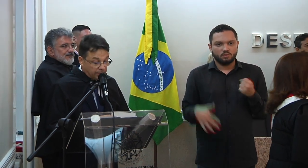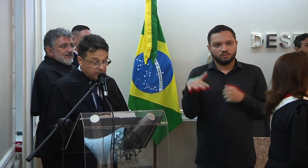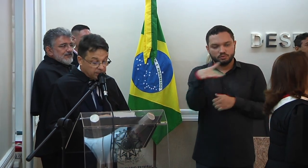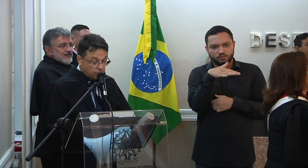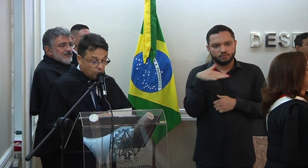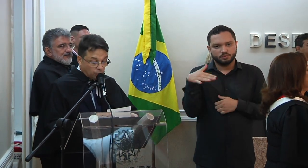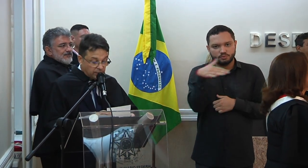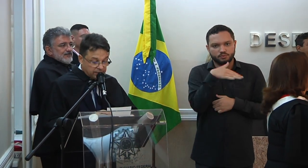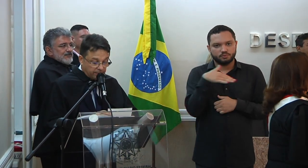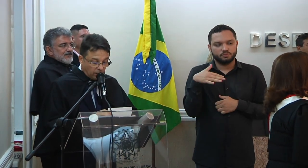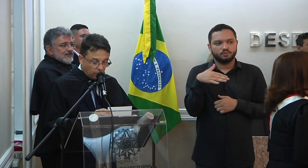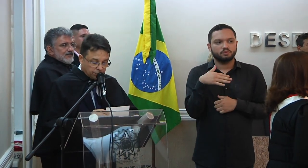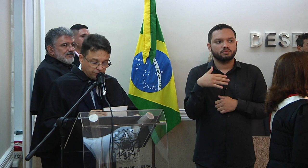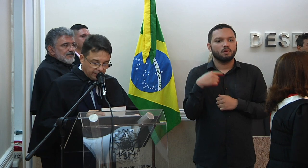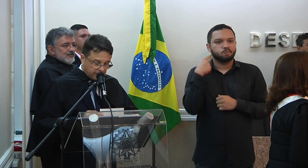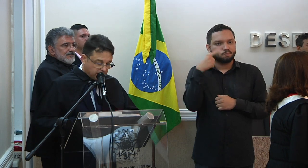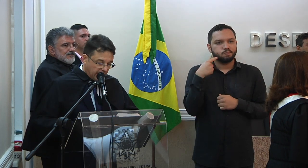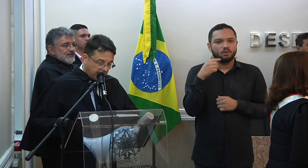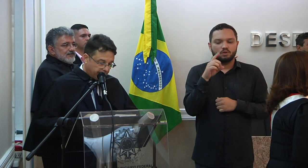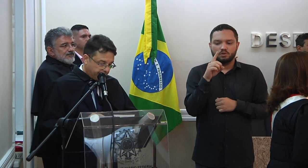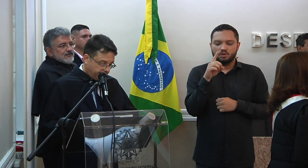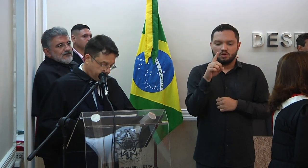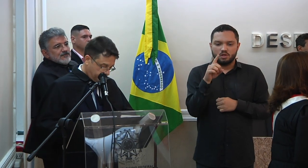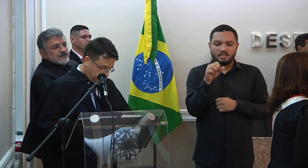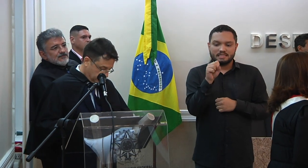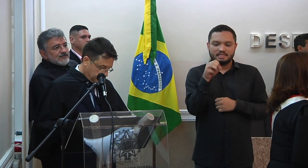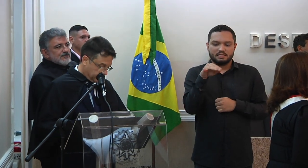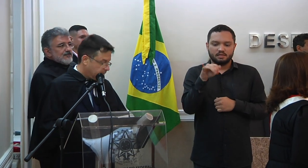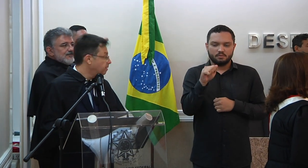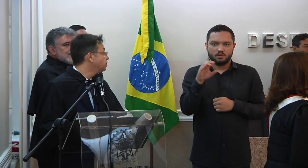Pública Geral em Exercício, doutora Sâmia Costa Farias Maia.